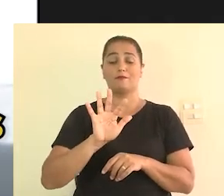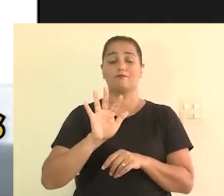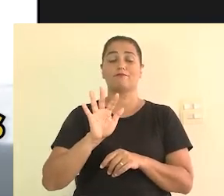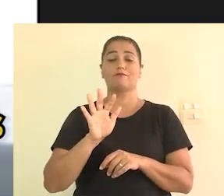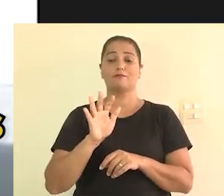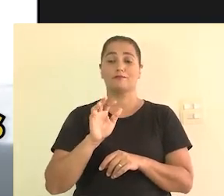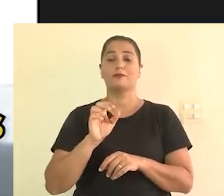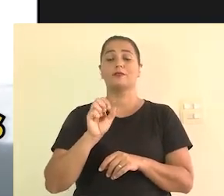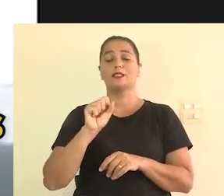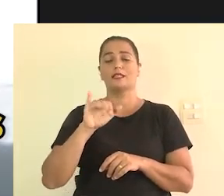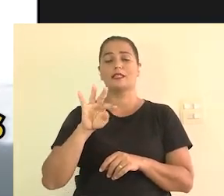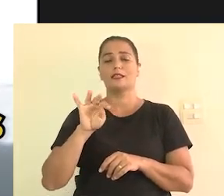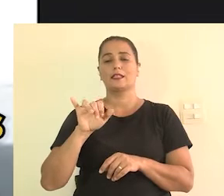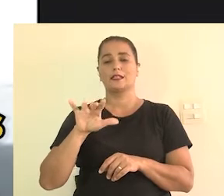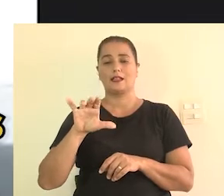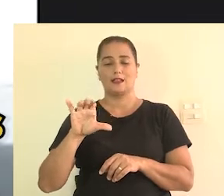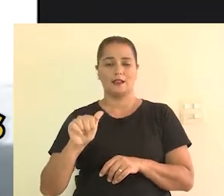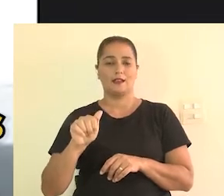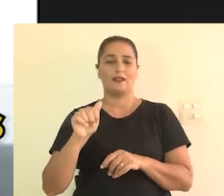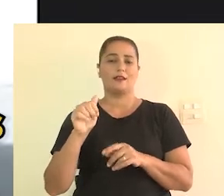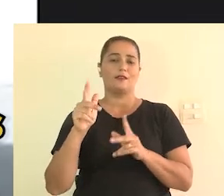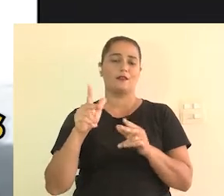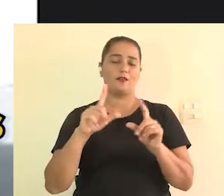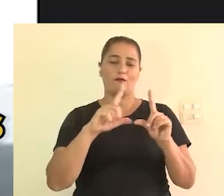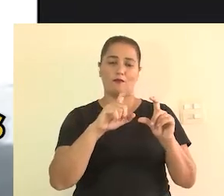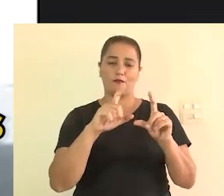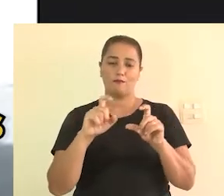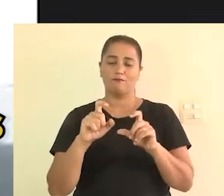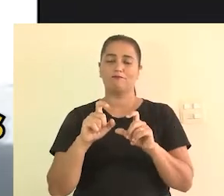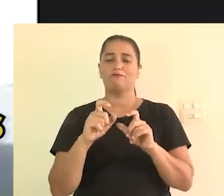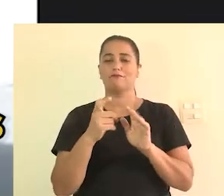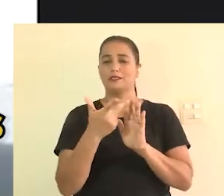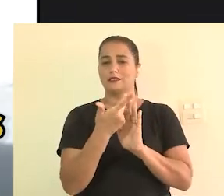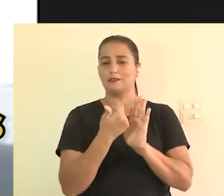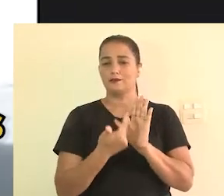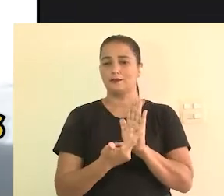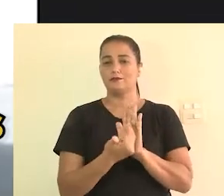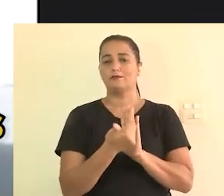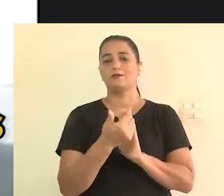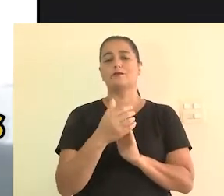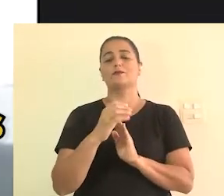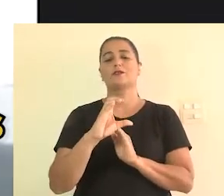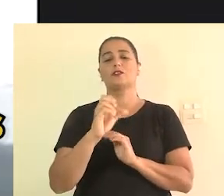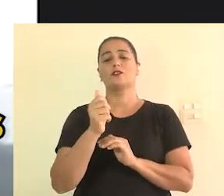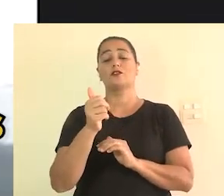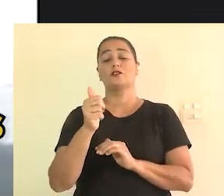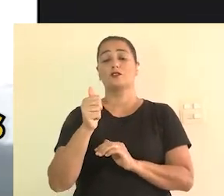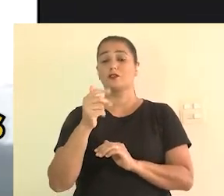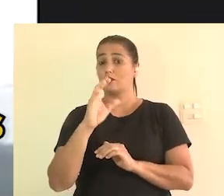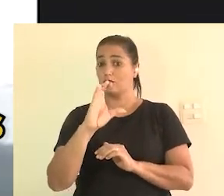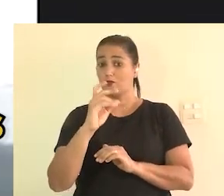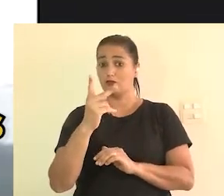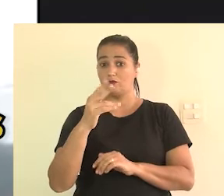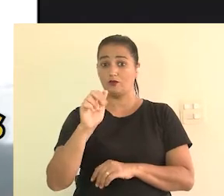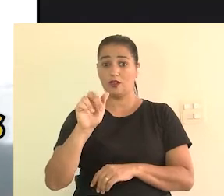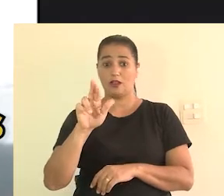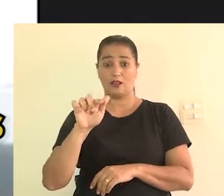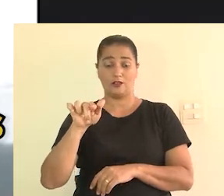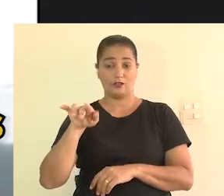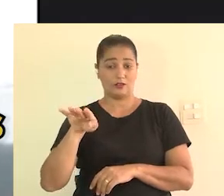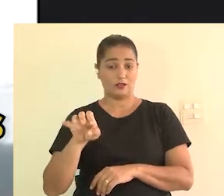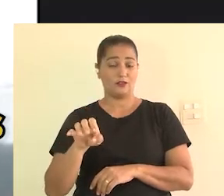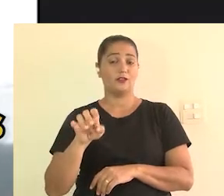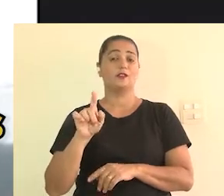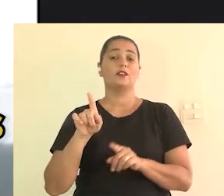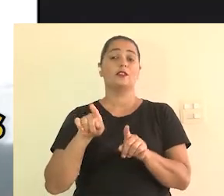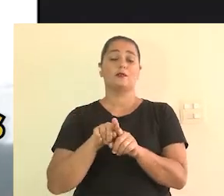estáticas, como fotografias, ilustrações, imagens, charges, imagens